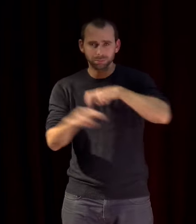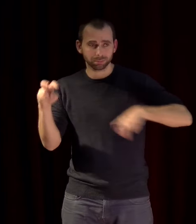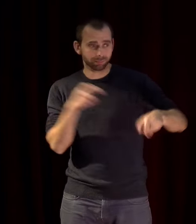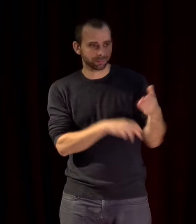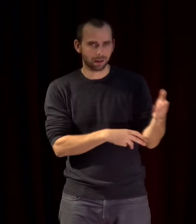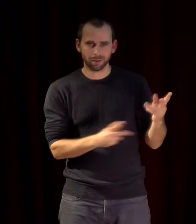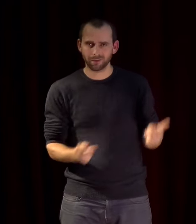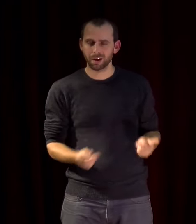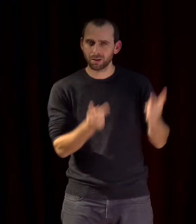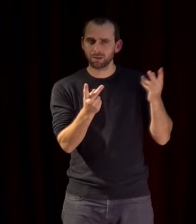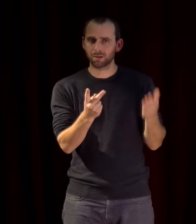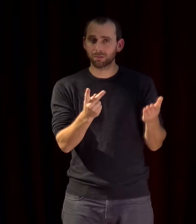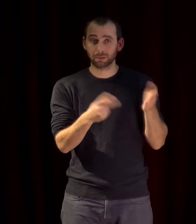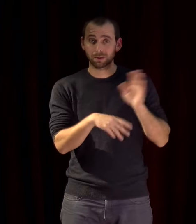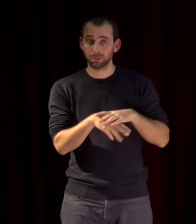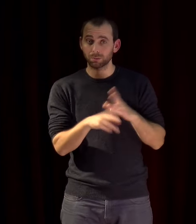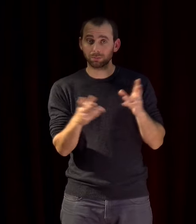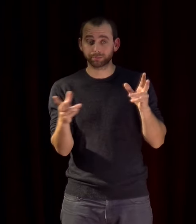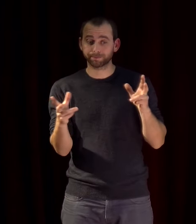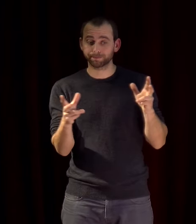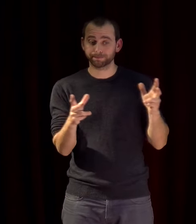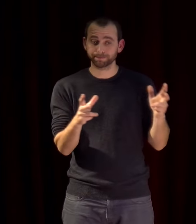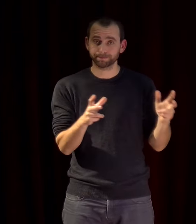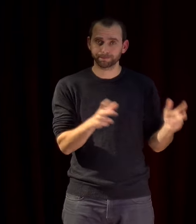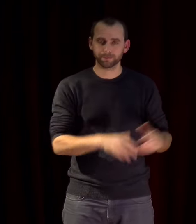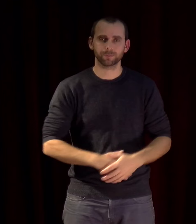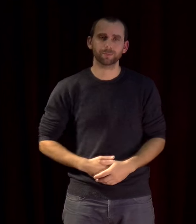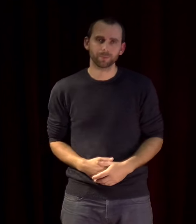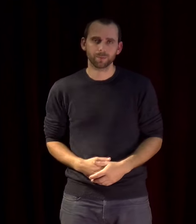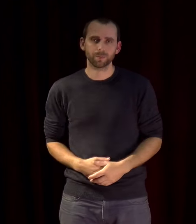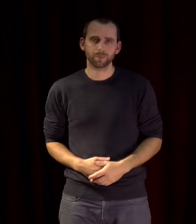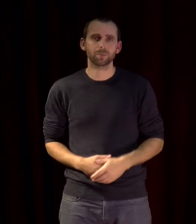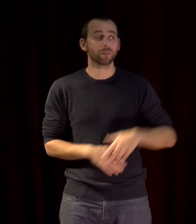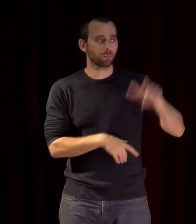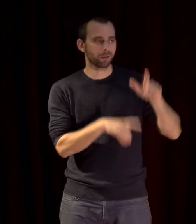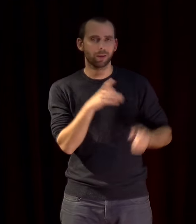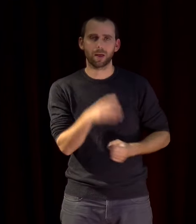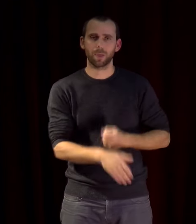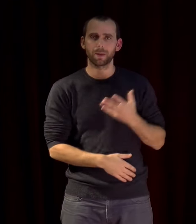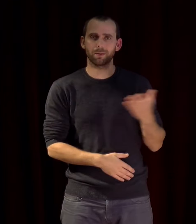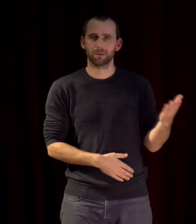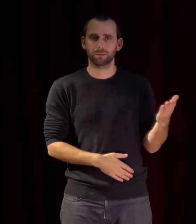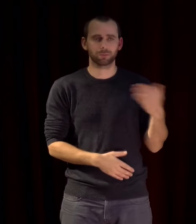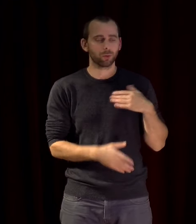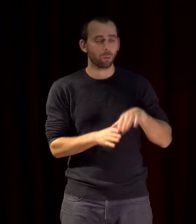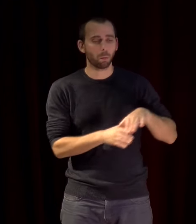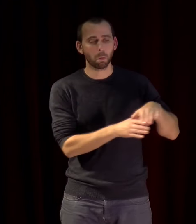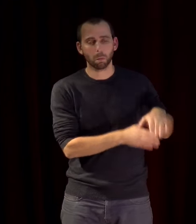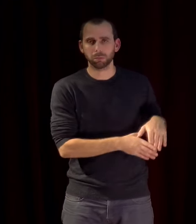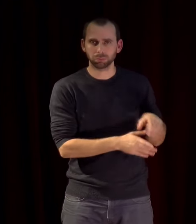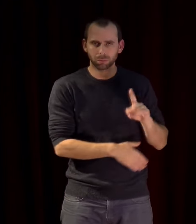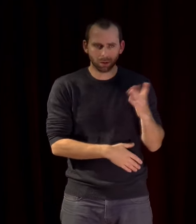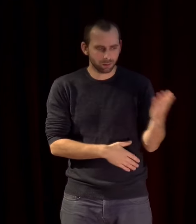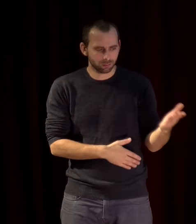mais un bien menacé la mobilité des artistes n'est pas un problème à part il est lié au grand